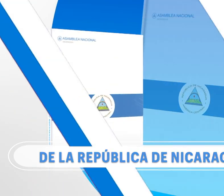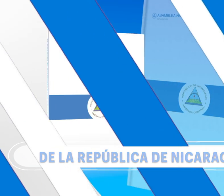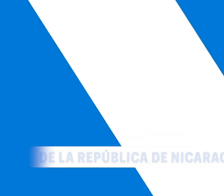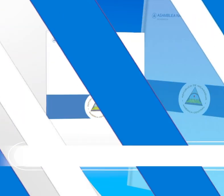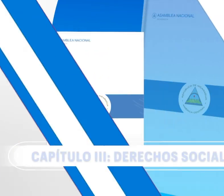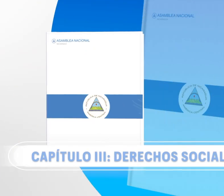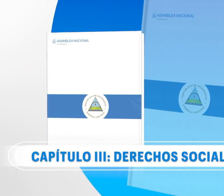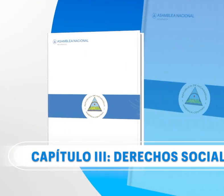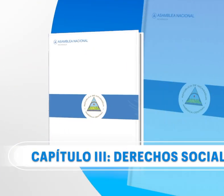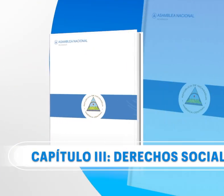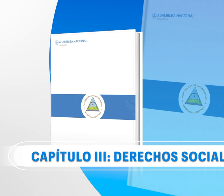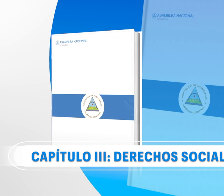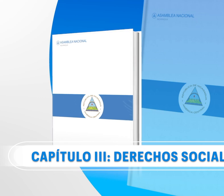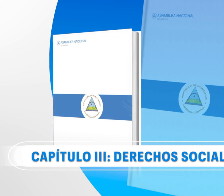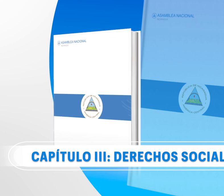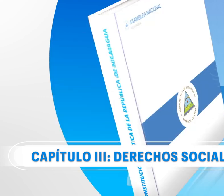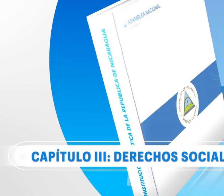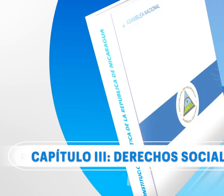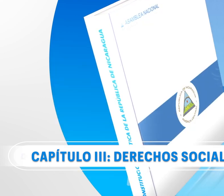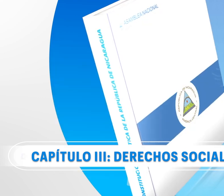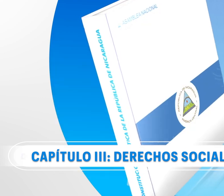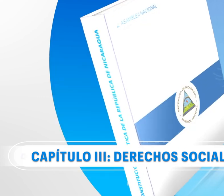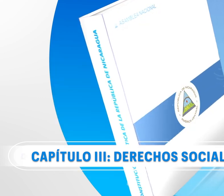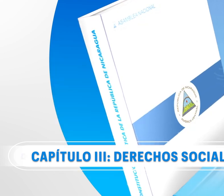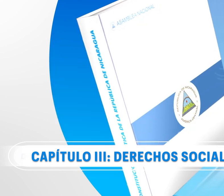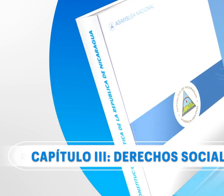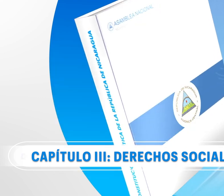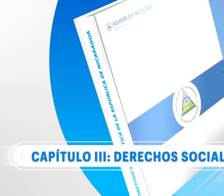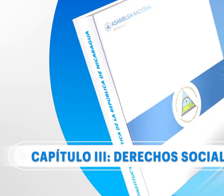Capítulo 3 Derechos Sociales